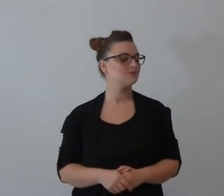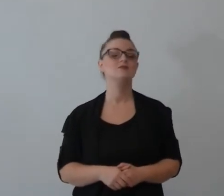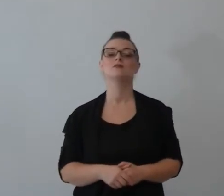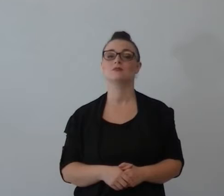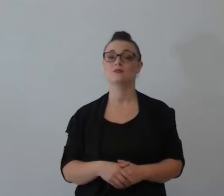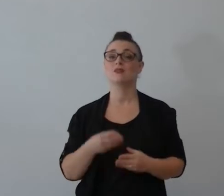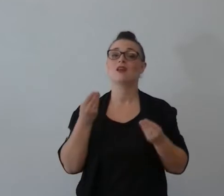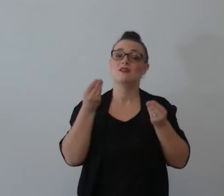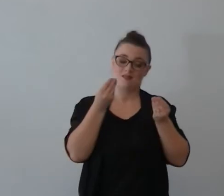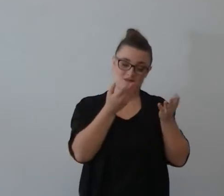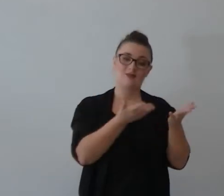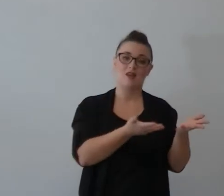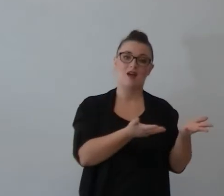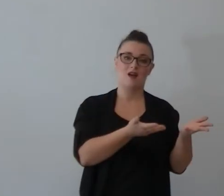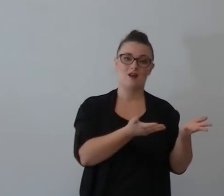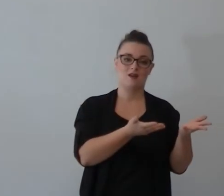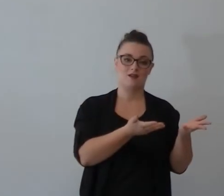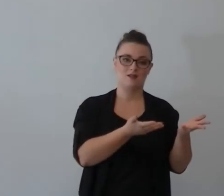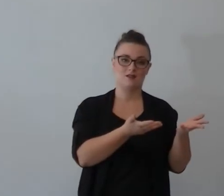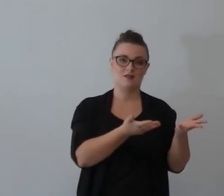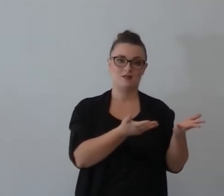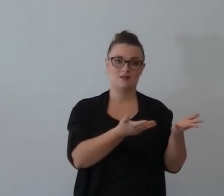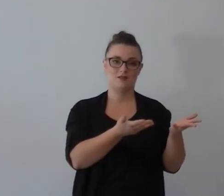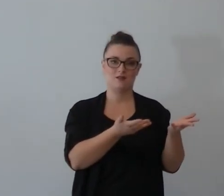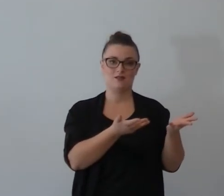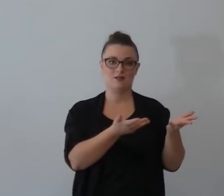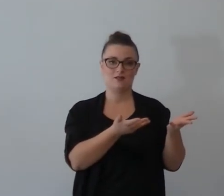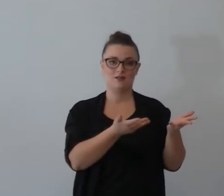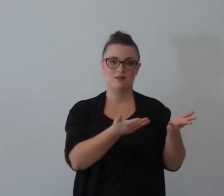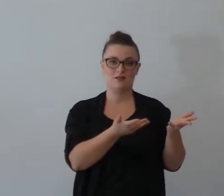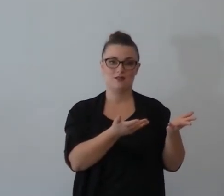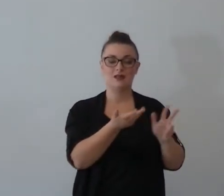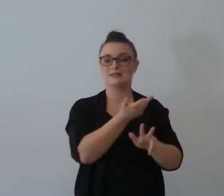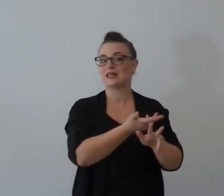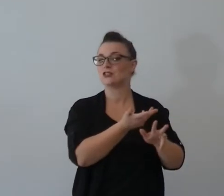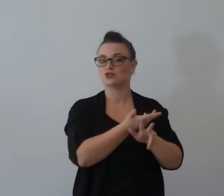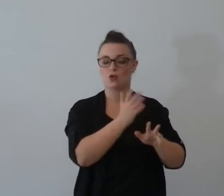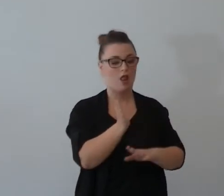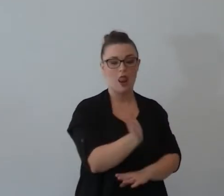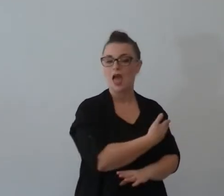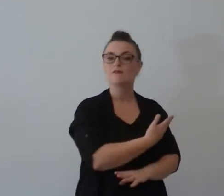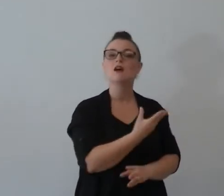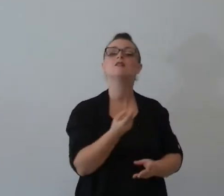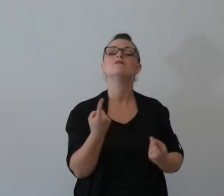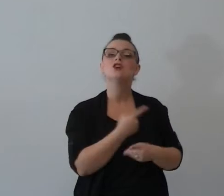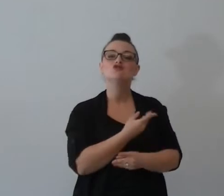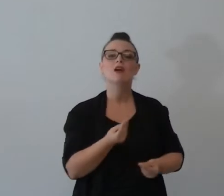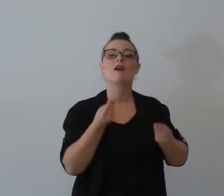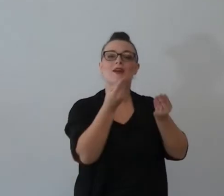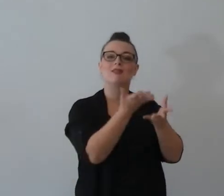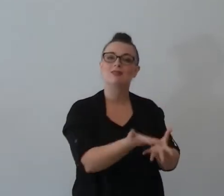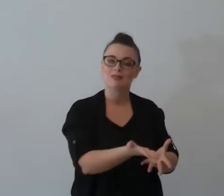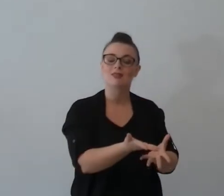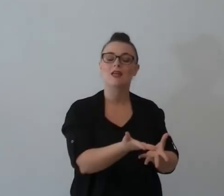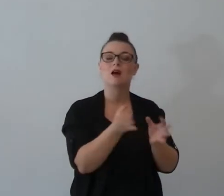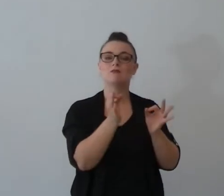donna gli dà invece di cercare l'avventura facile che una donna gli dà, Dio era dal seno